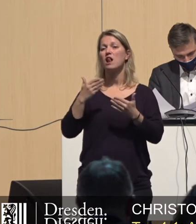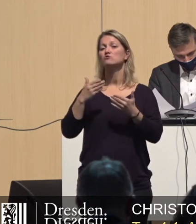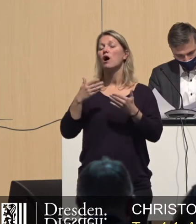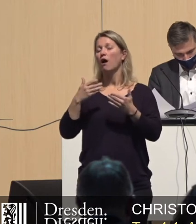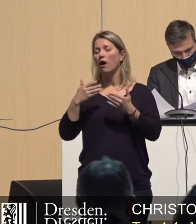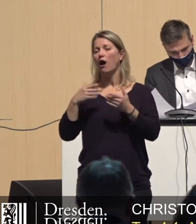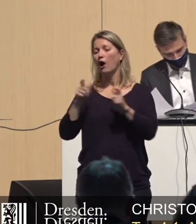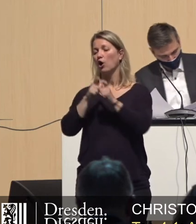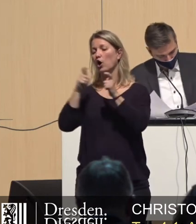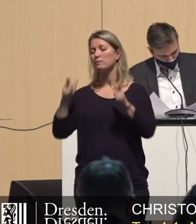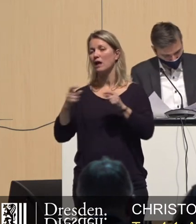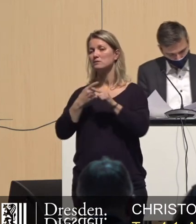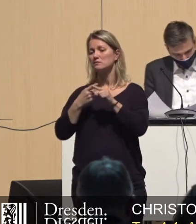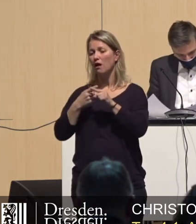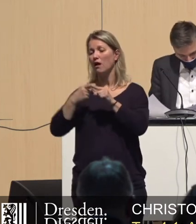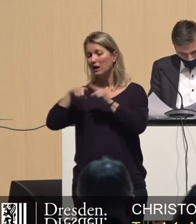Impfstoff forschen würde.